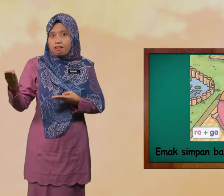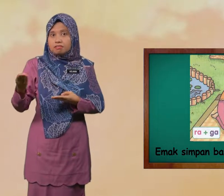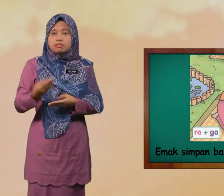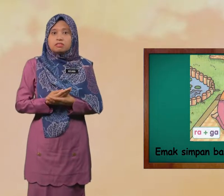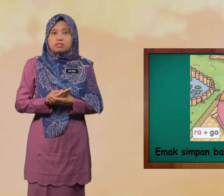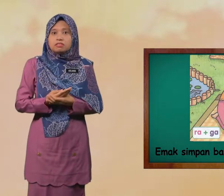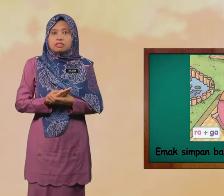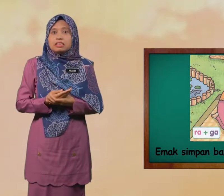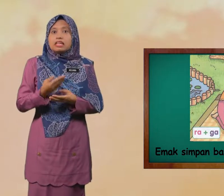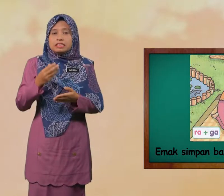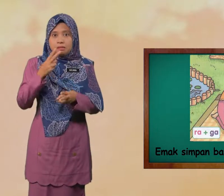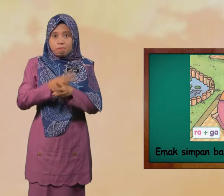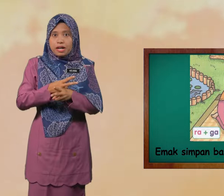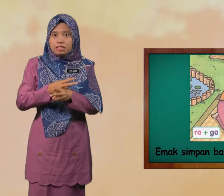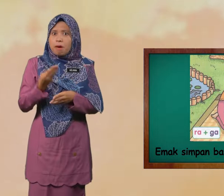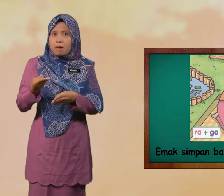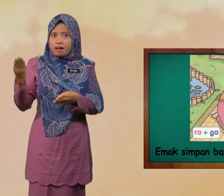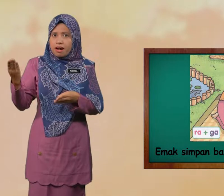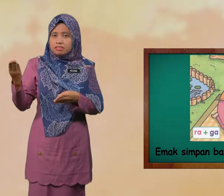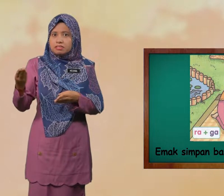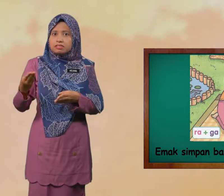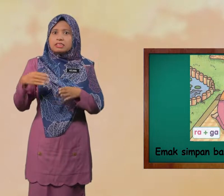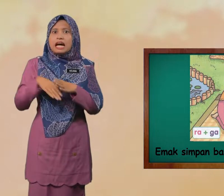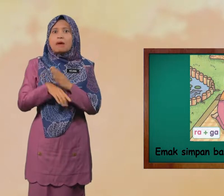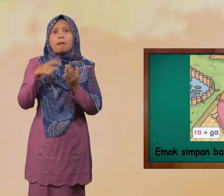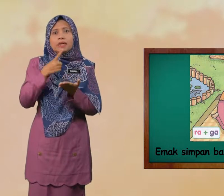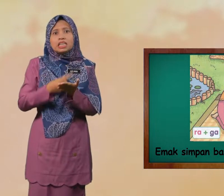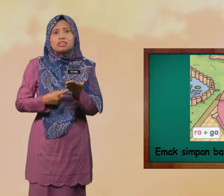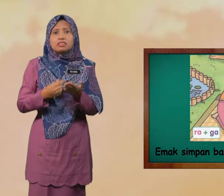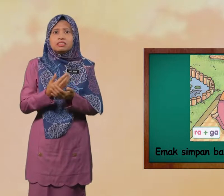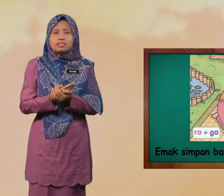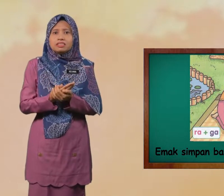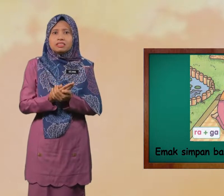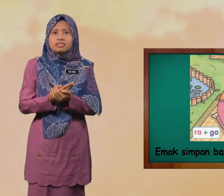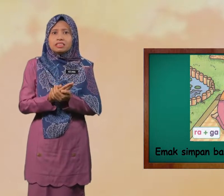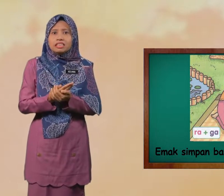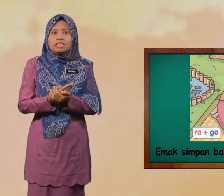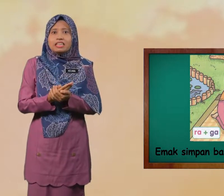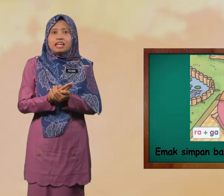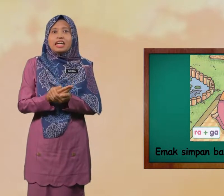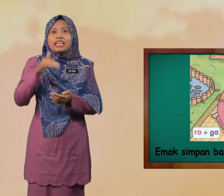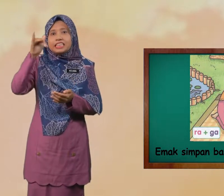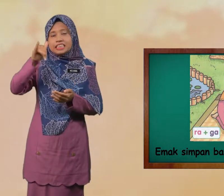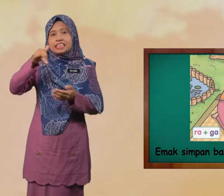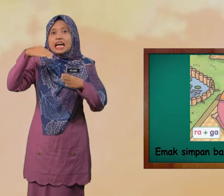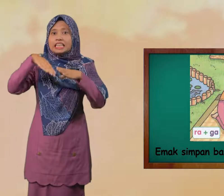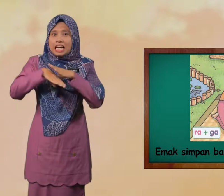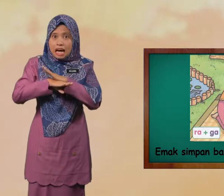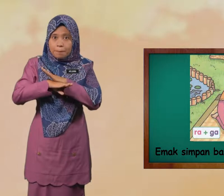Simpan Barang Dalam Apa Ya Dalam